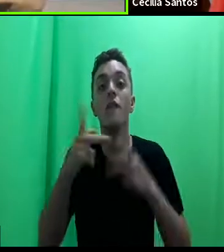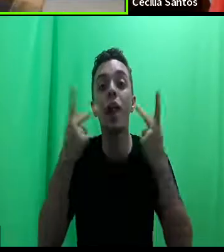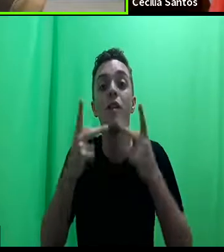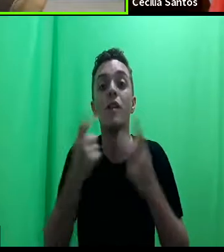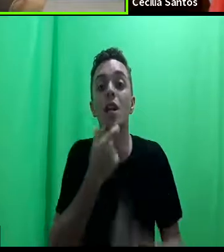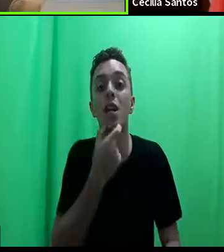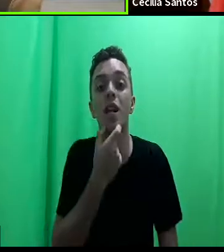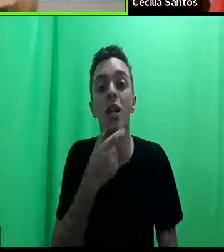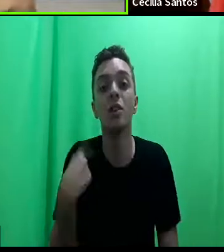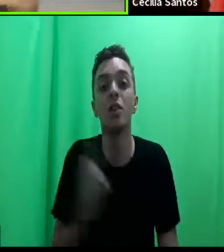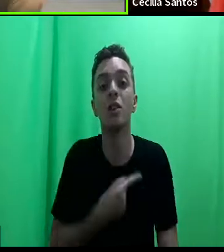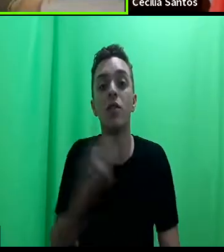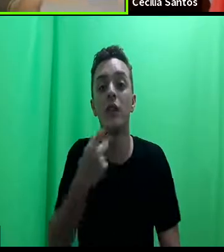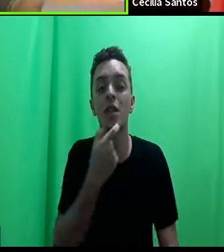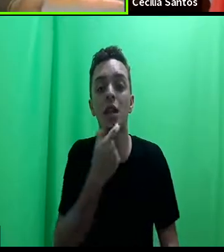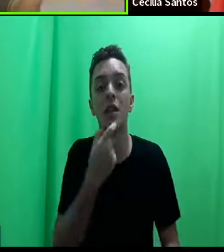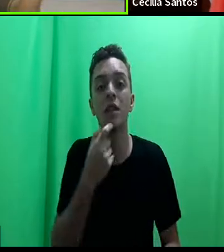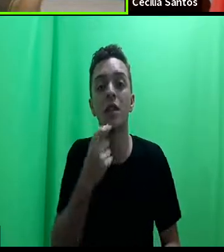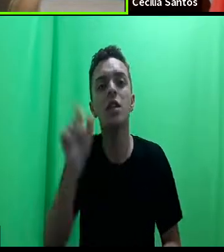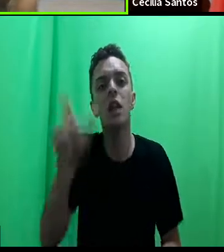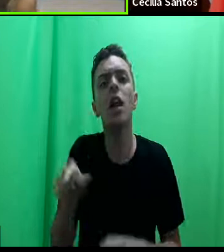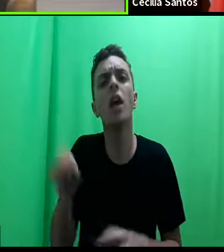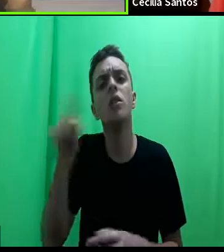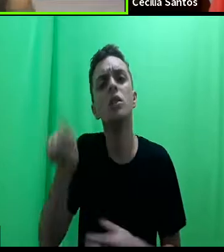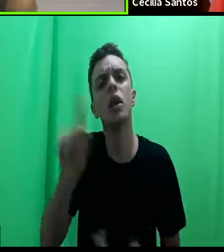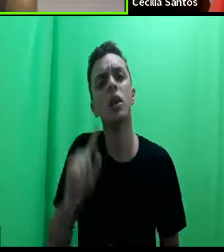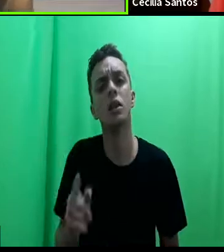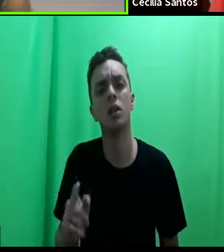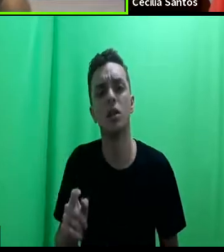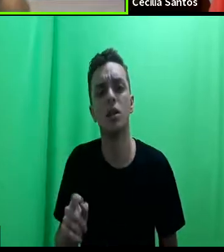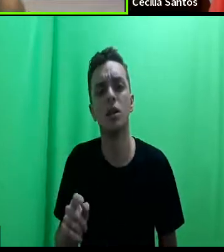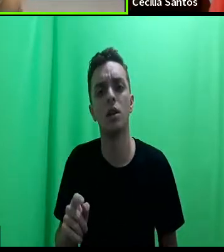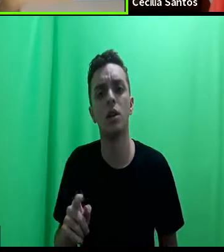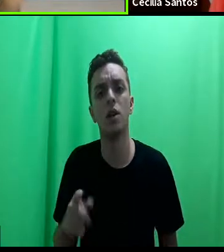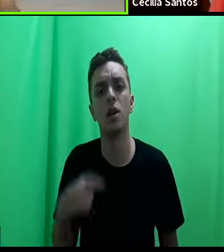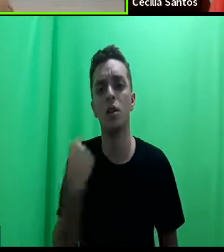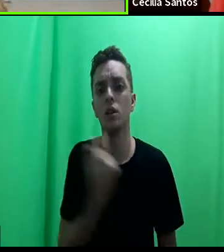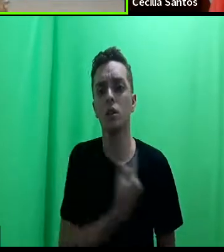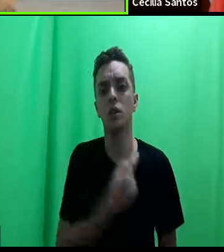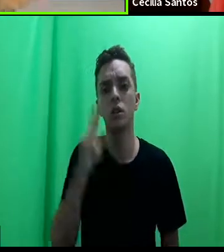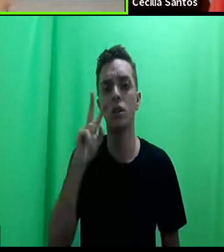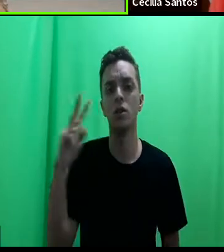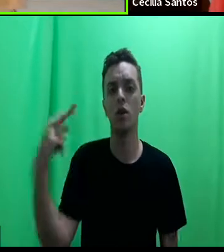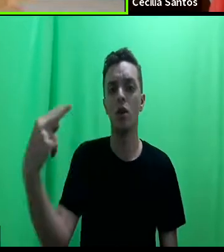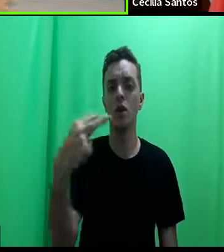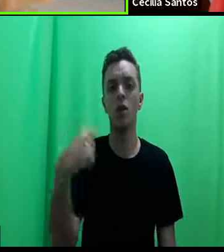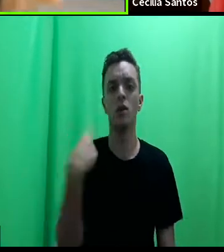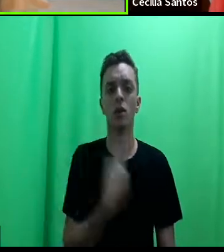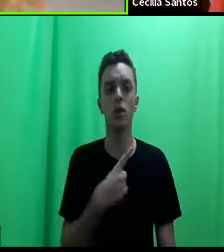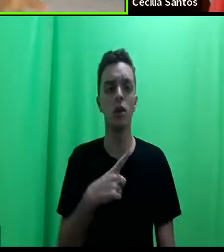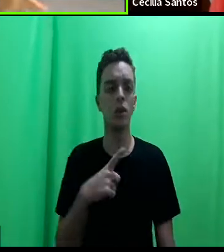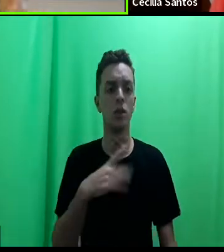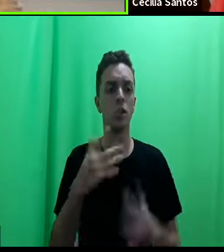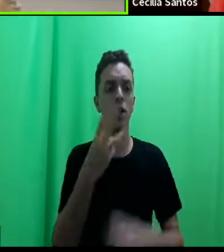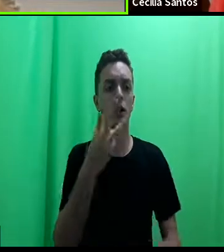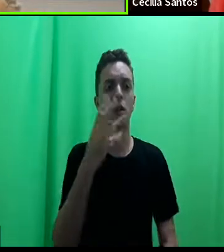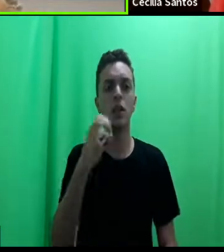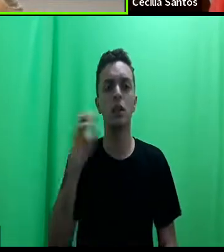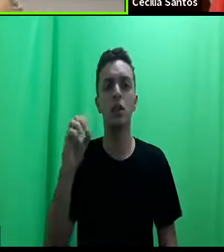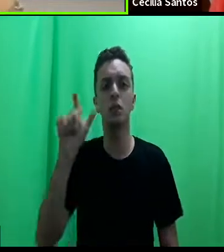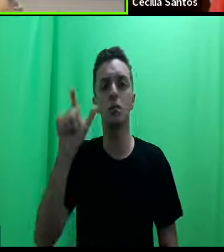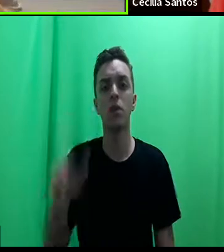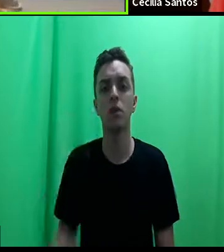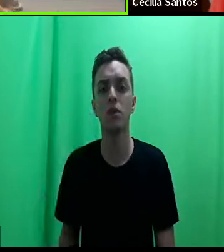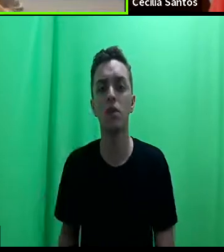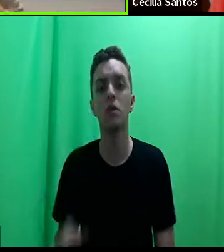a gente falava inglês e eles perguntaram para a gente quem eram aquelas pessoas. E quando eles olharam, a gente estava num espaço com mais ou menos 300 pessoas em situação de rua que iam